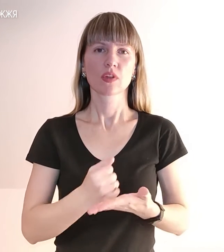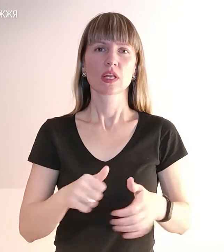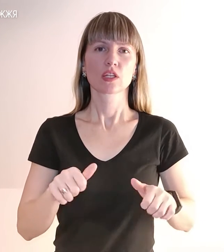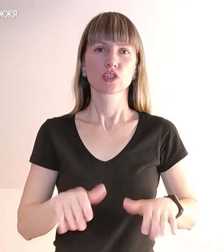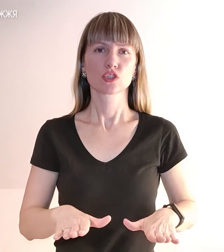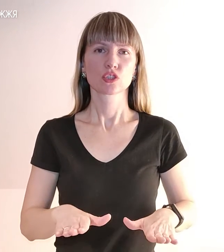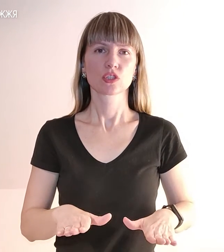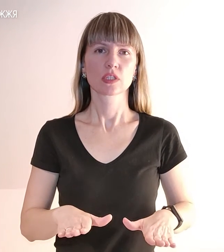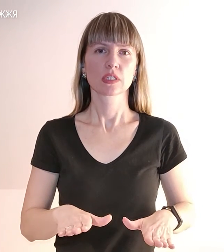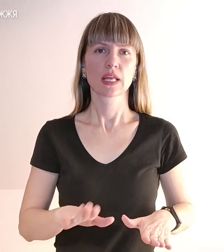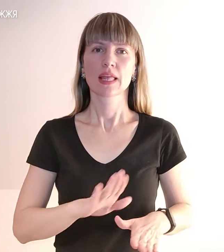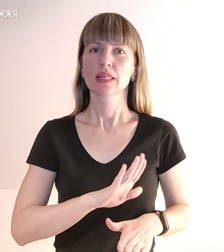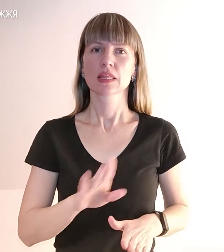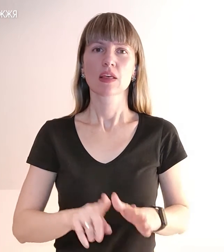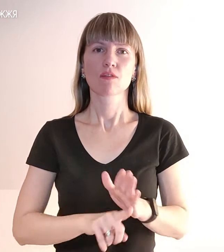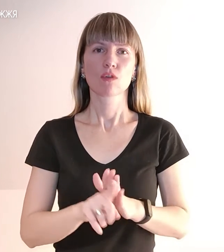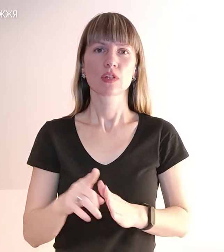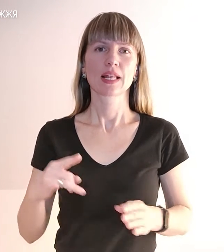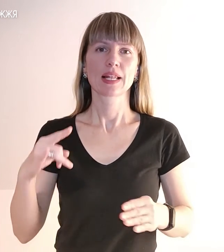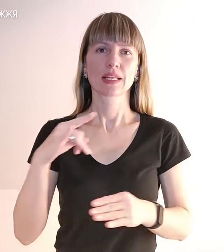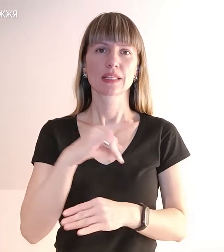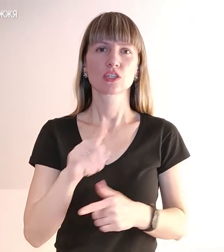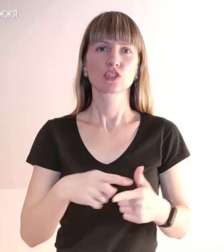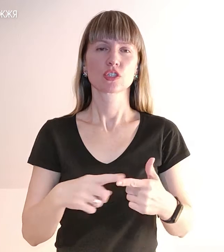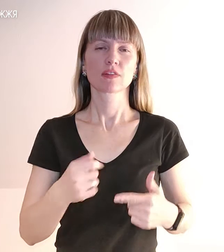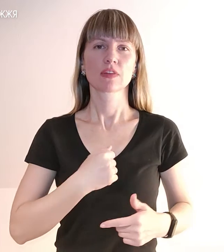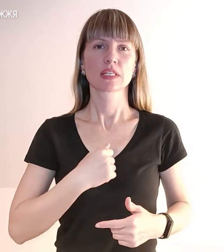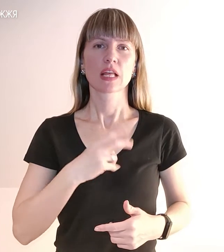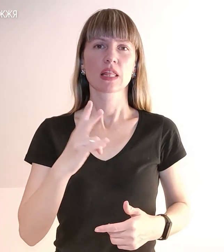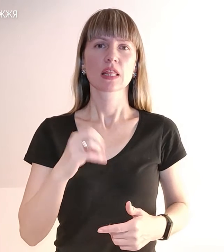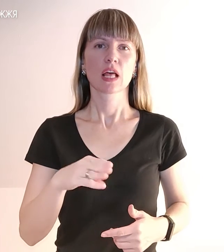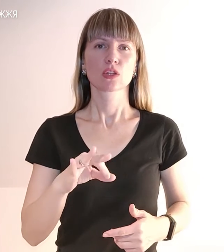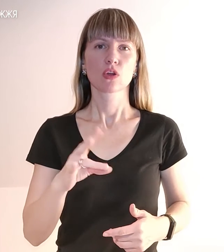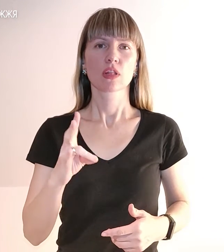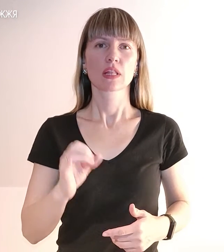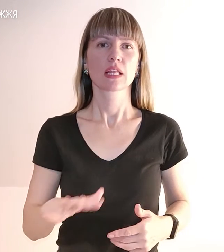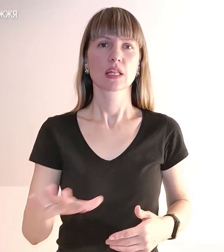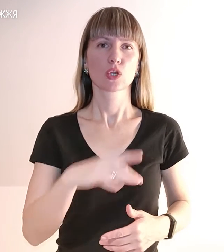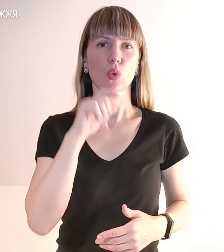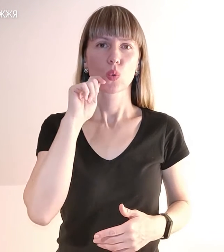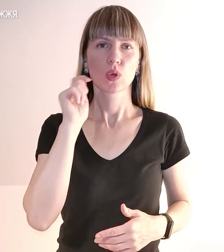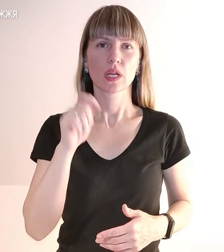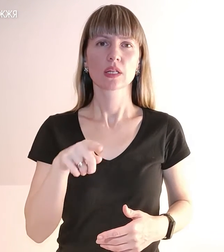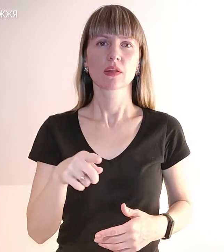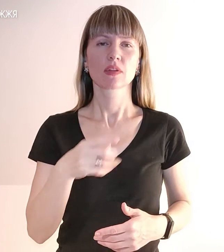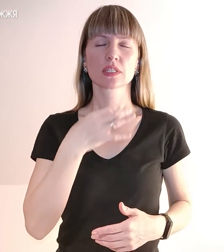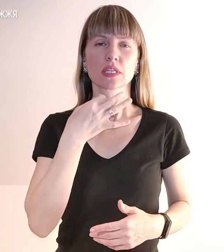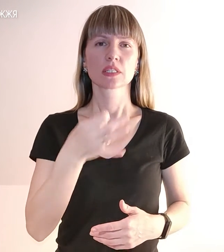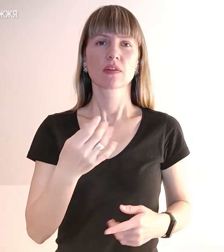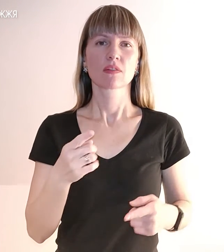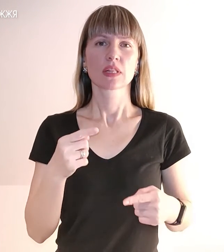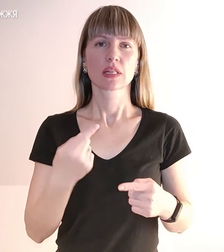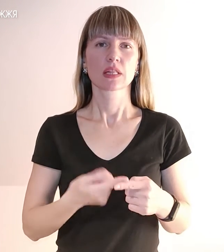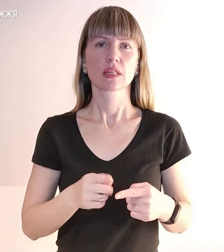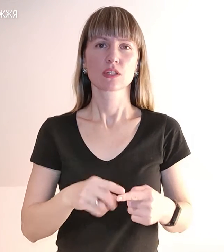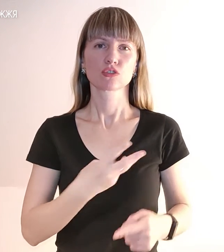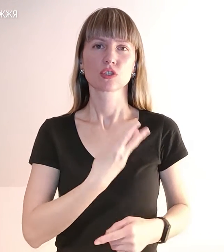не вводити літаки чи війська НАТО на територію України. Він аргументував це тим бажанням залишити